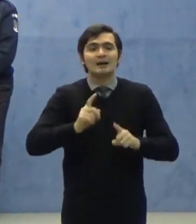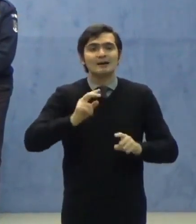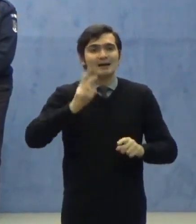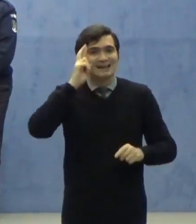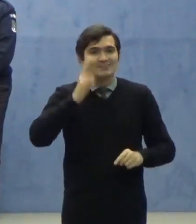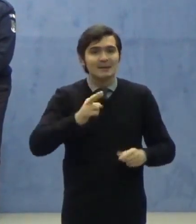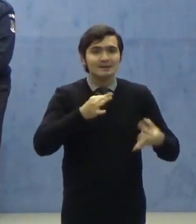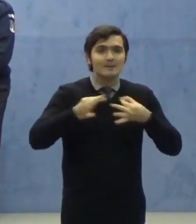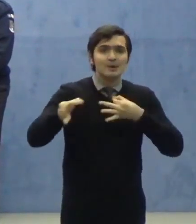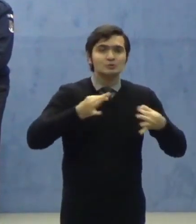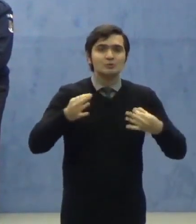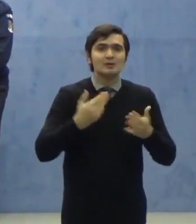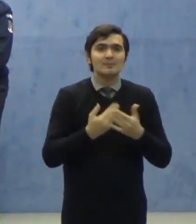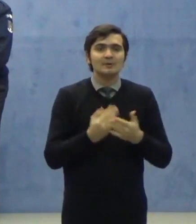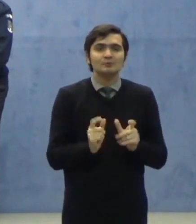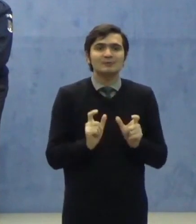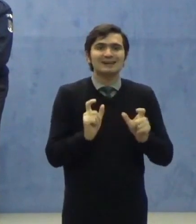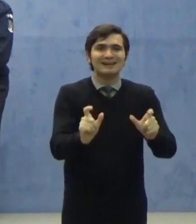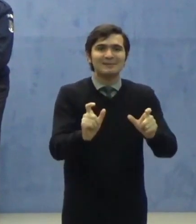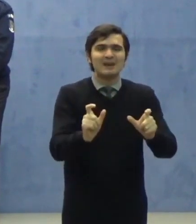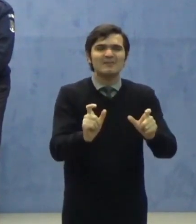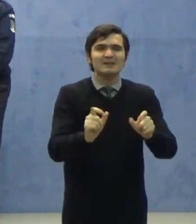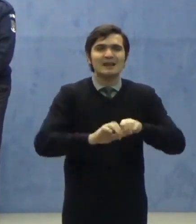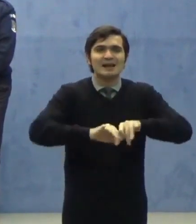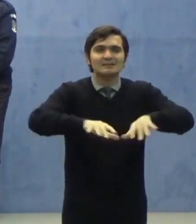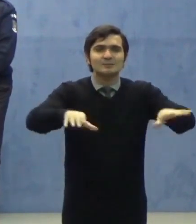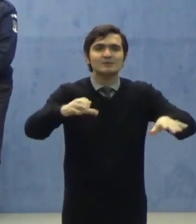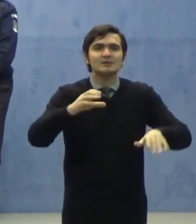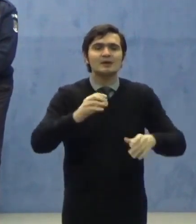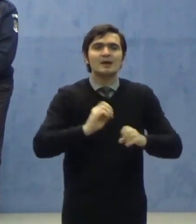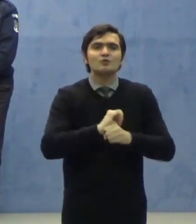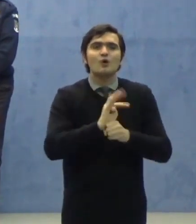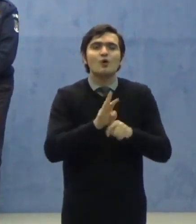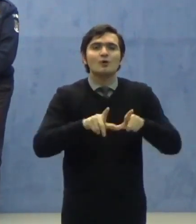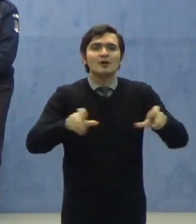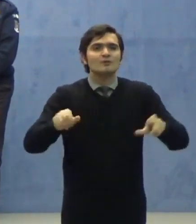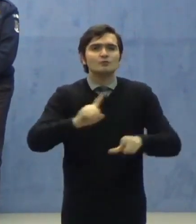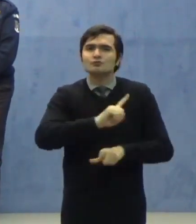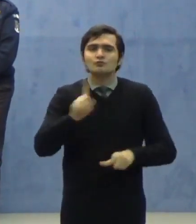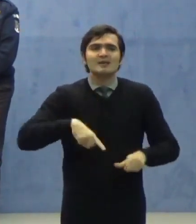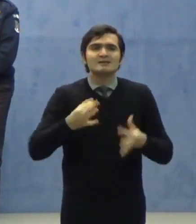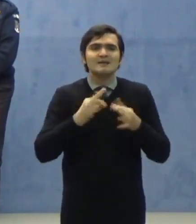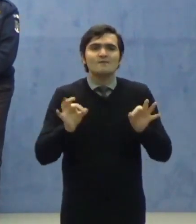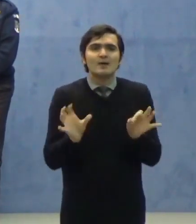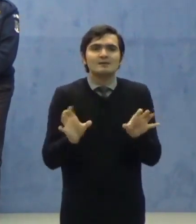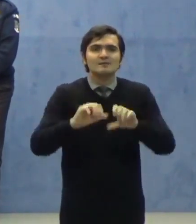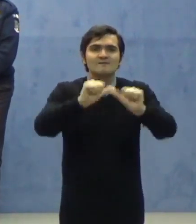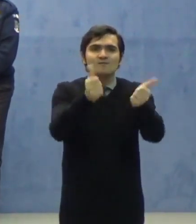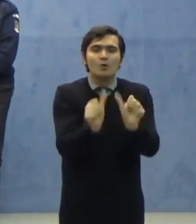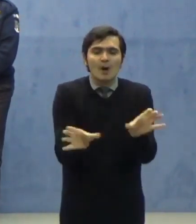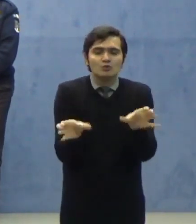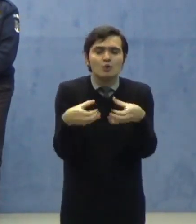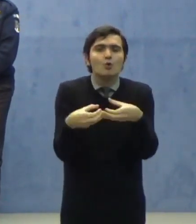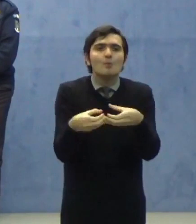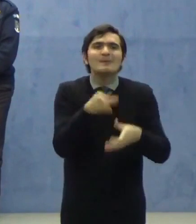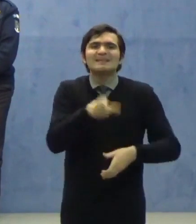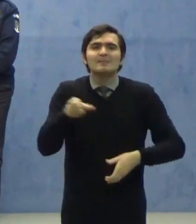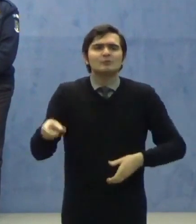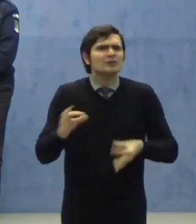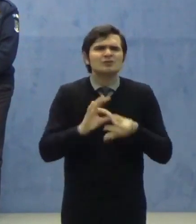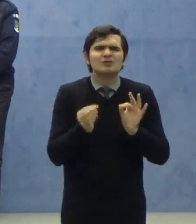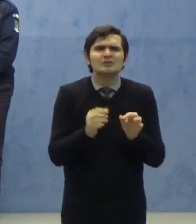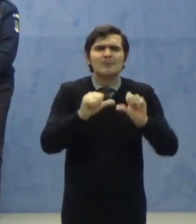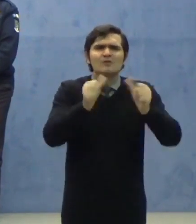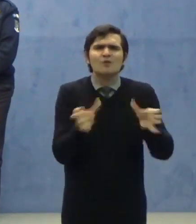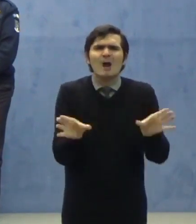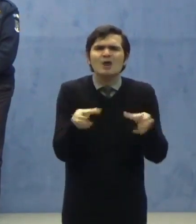COVID-19 și evitarea formării oricărui grup de persoane. Prin formarea unui grup de persoane se